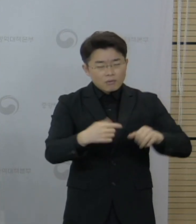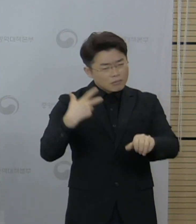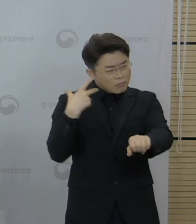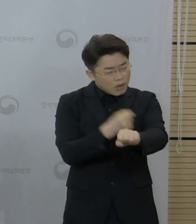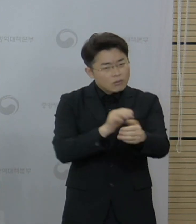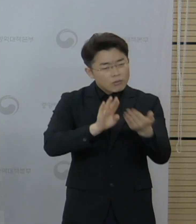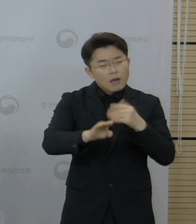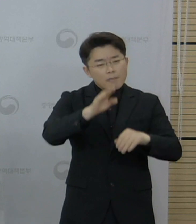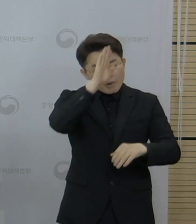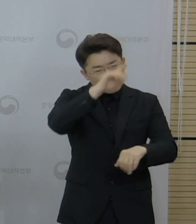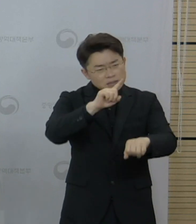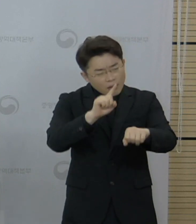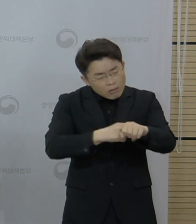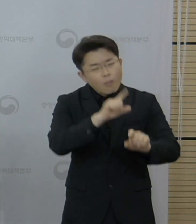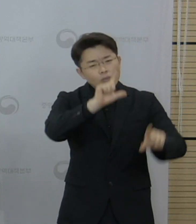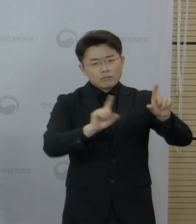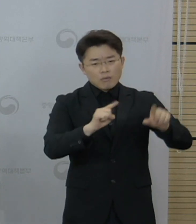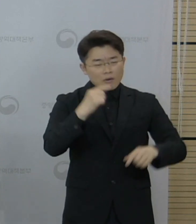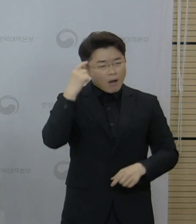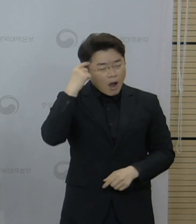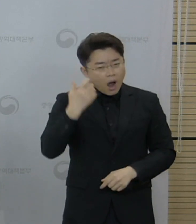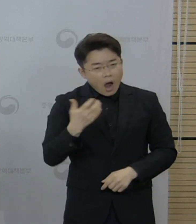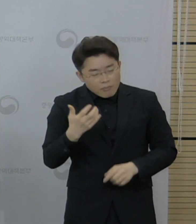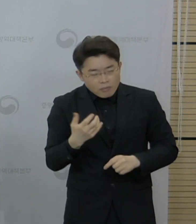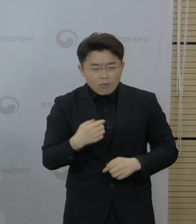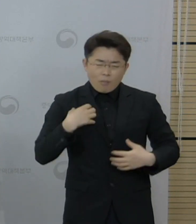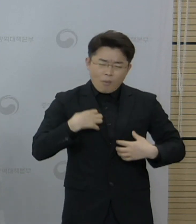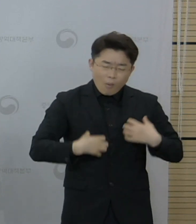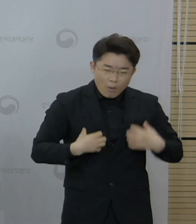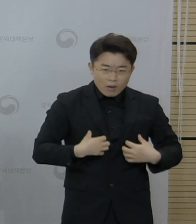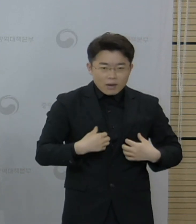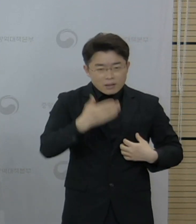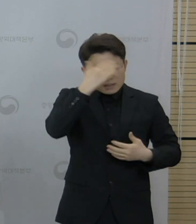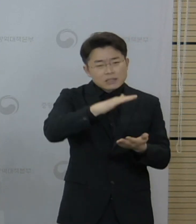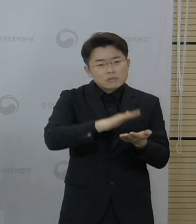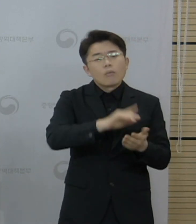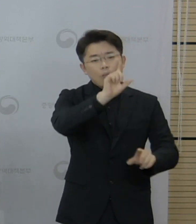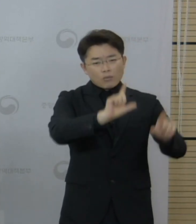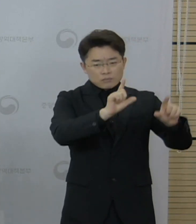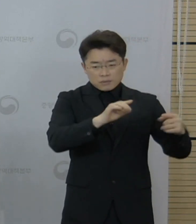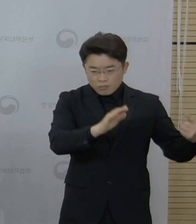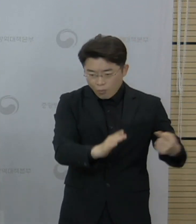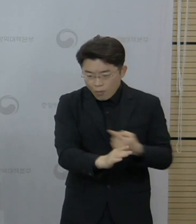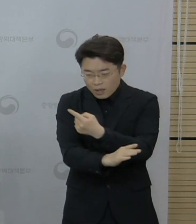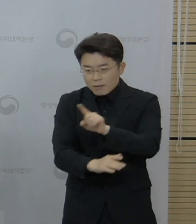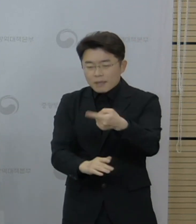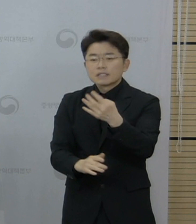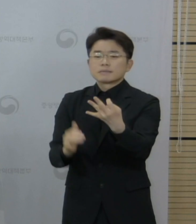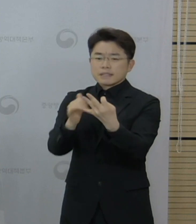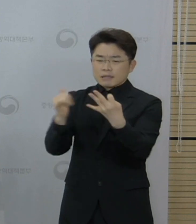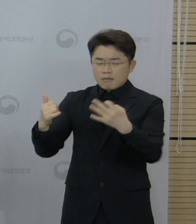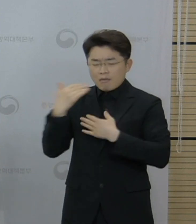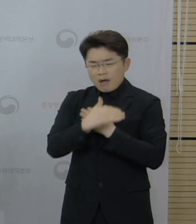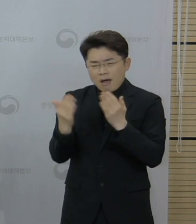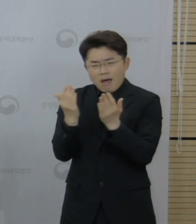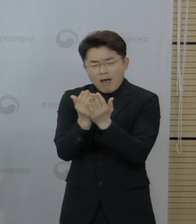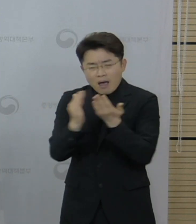있는 근육통, 두통, 발열 등의 사례였으며 114건의 아나필락시스 의심 사례,